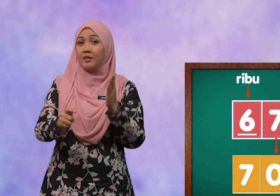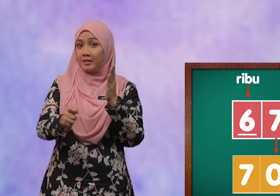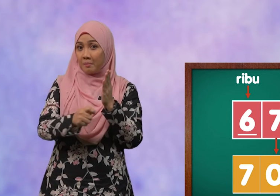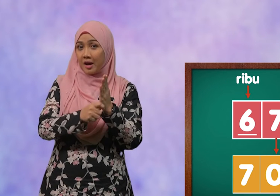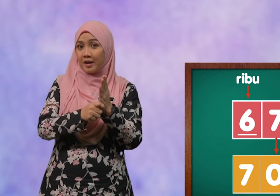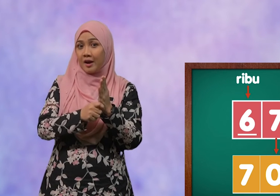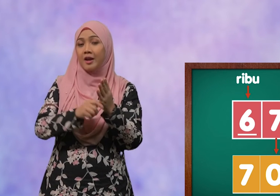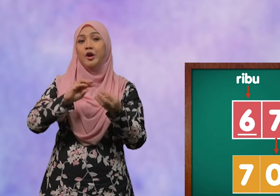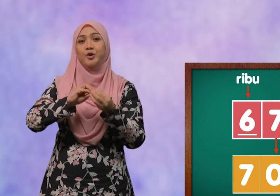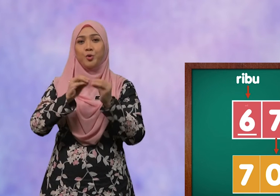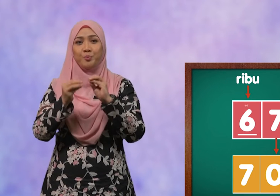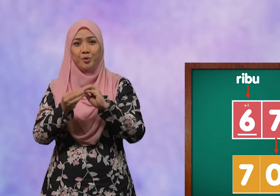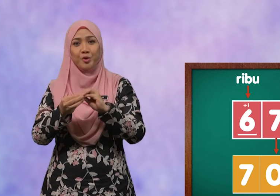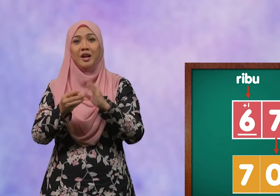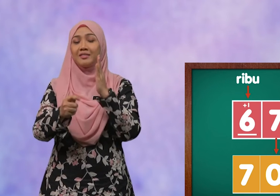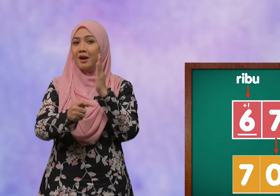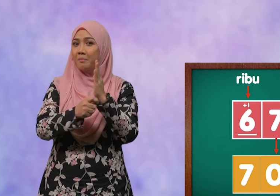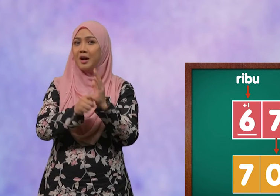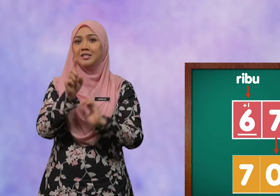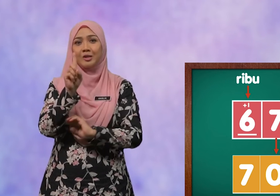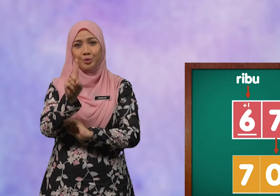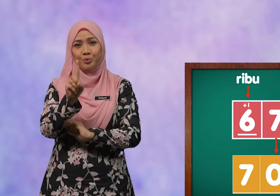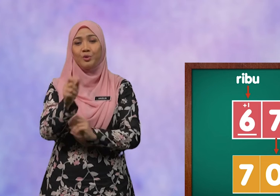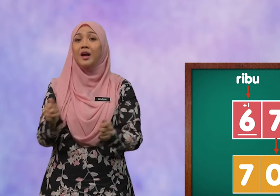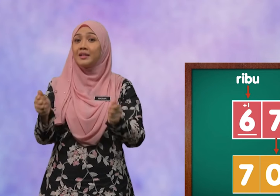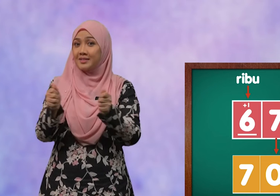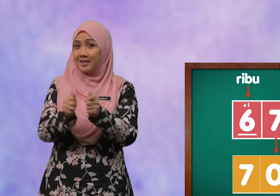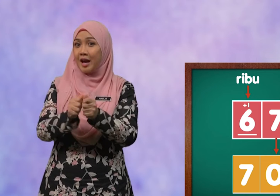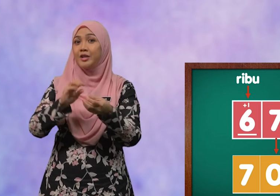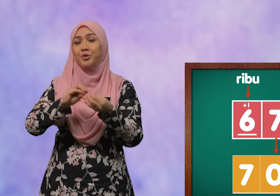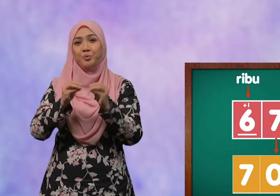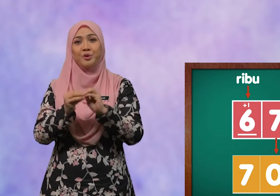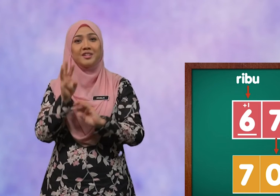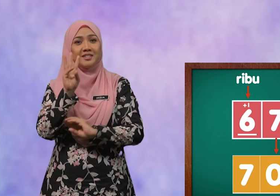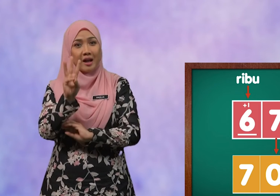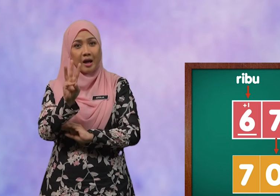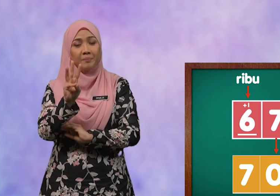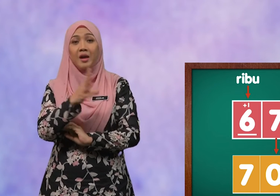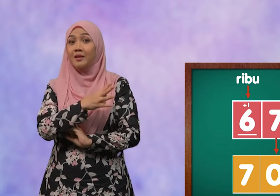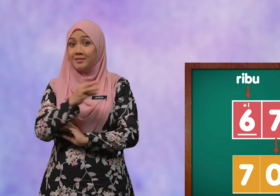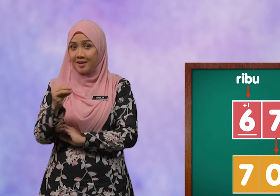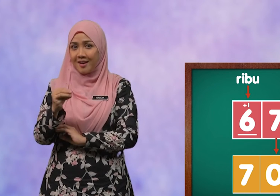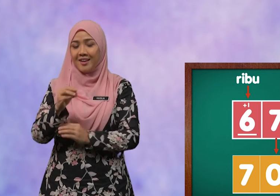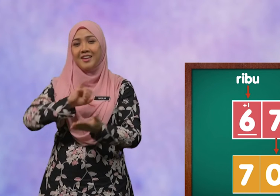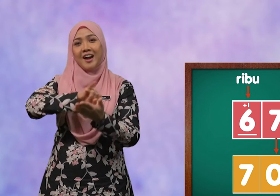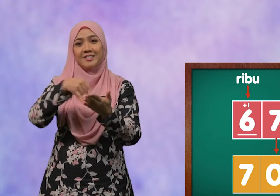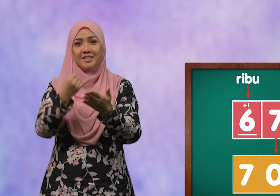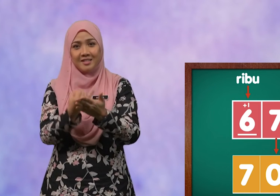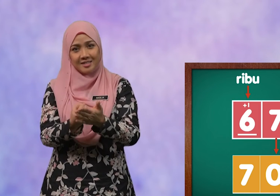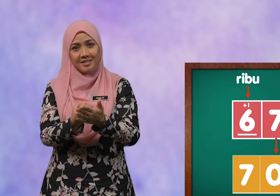tambahkan nombor 6 dan hasilnya